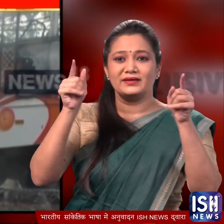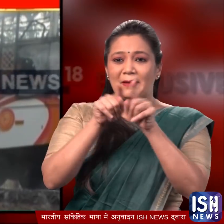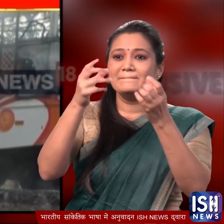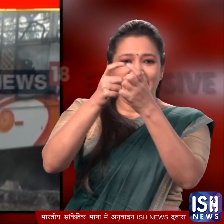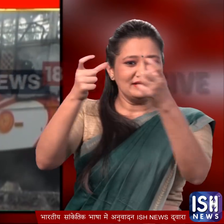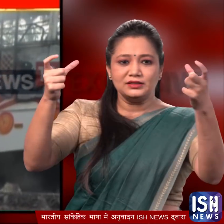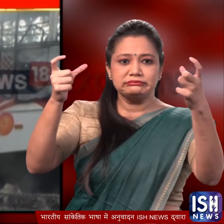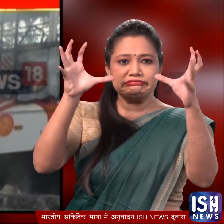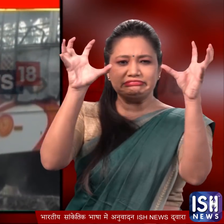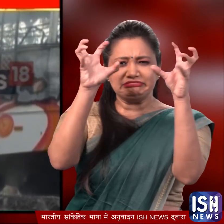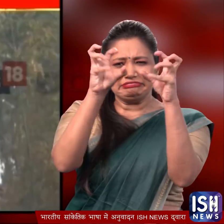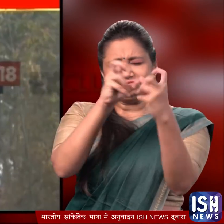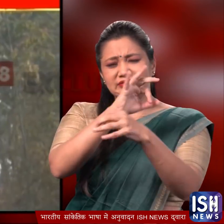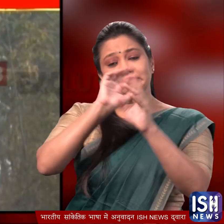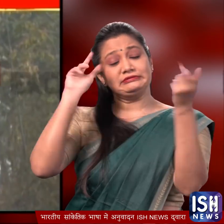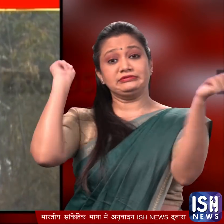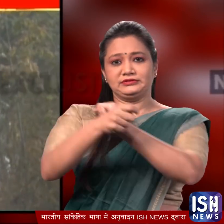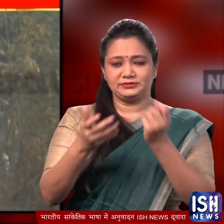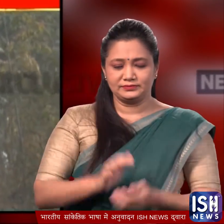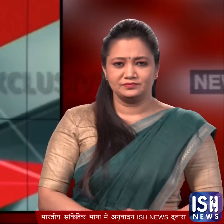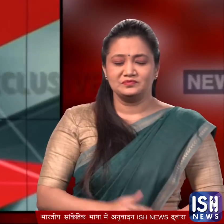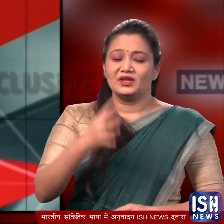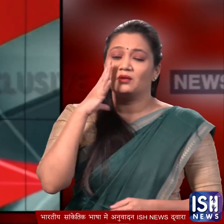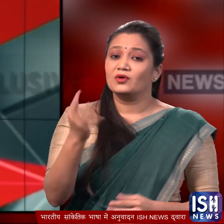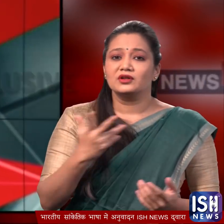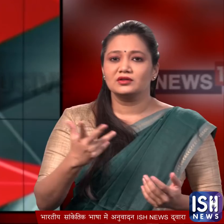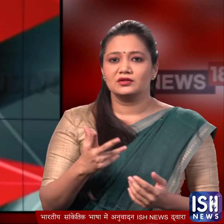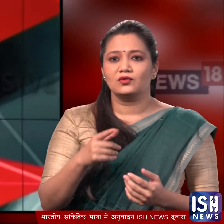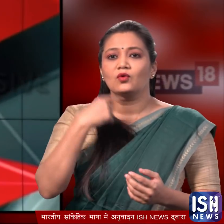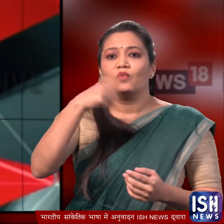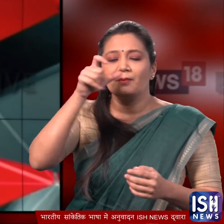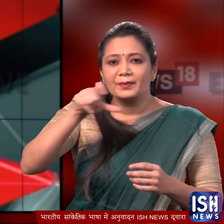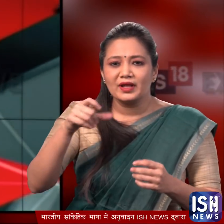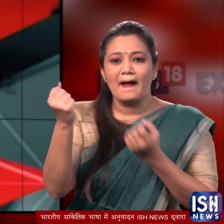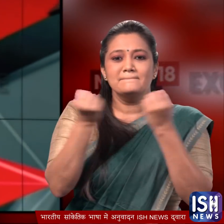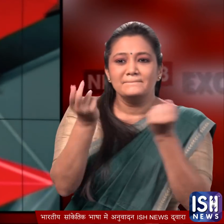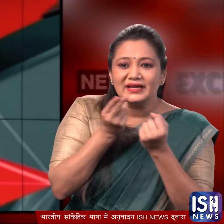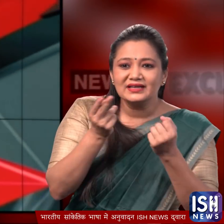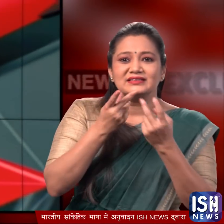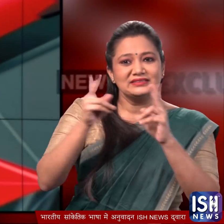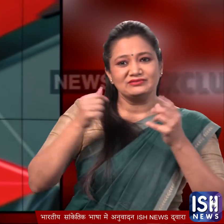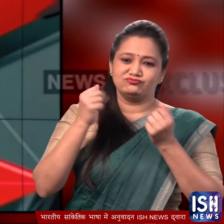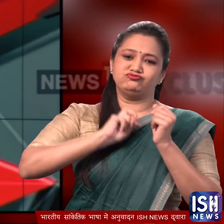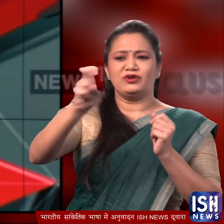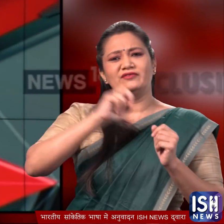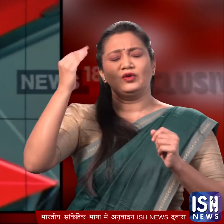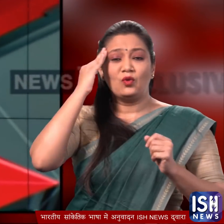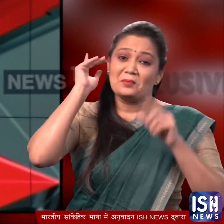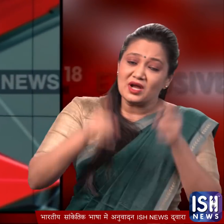बस की सूरत पूरी तरह बदल चुकी थी सौबात के एक बात है कि हमने जो लोग बसों में यात्रा करते हैं उनसको